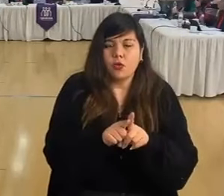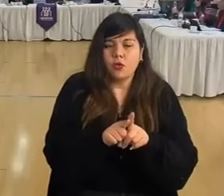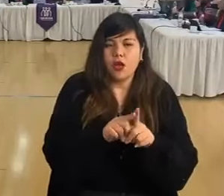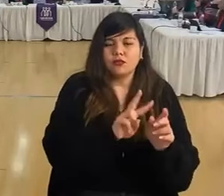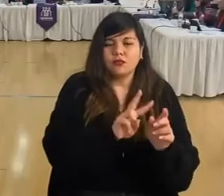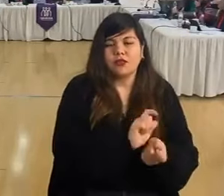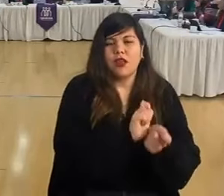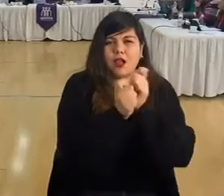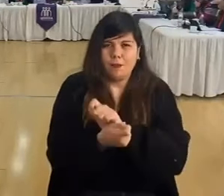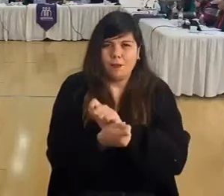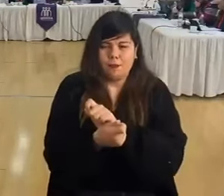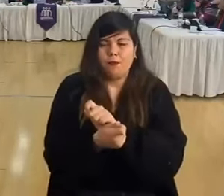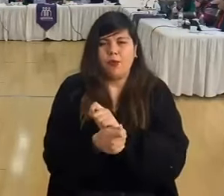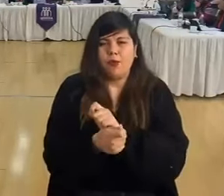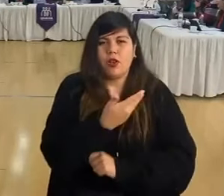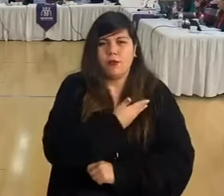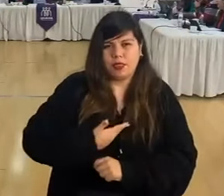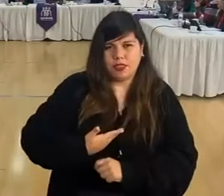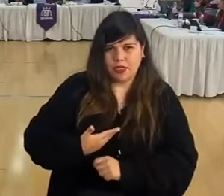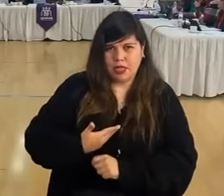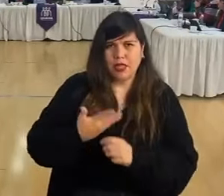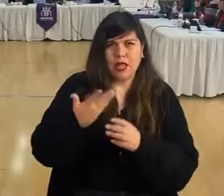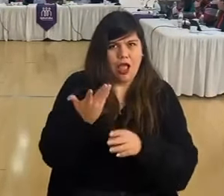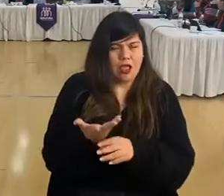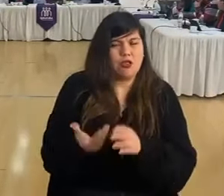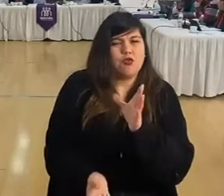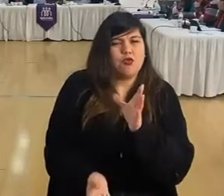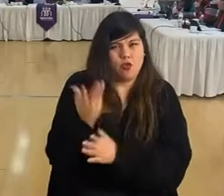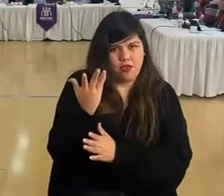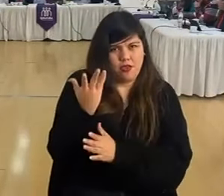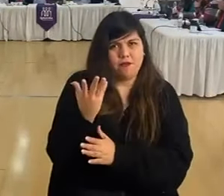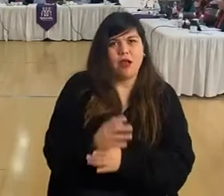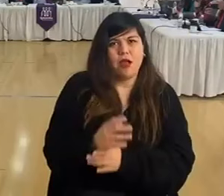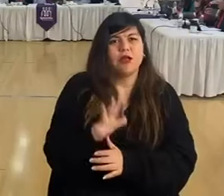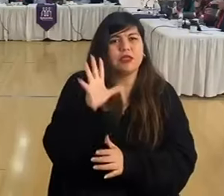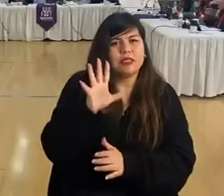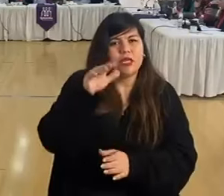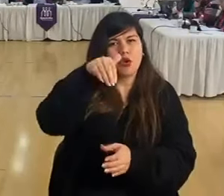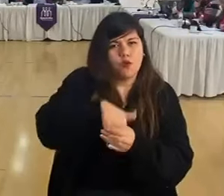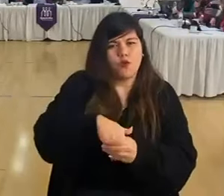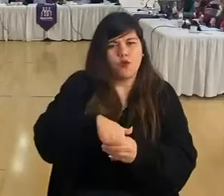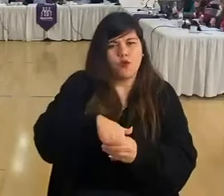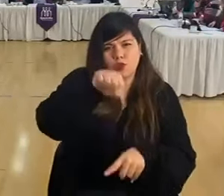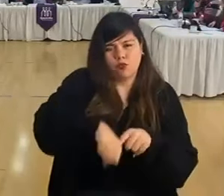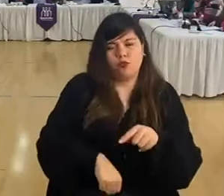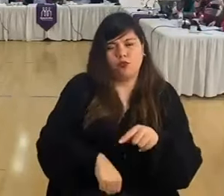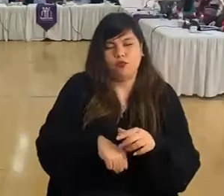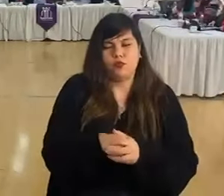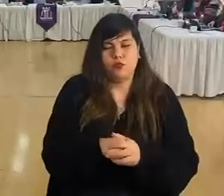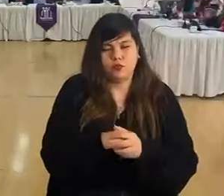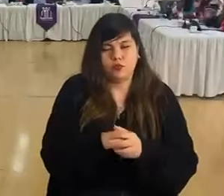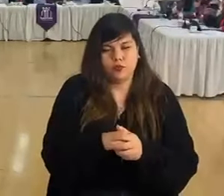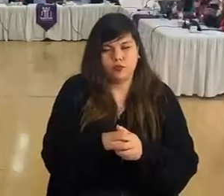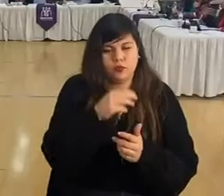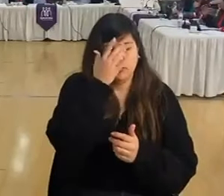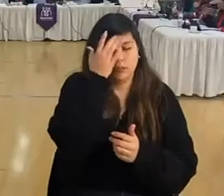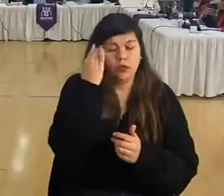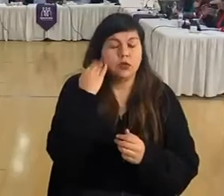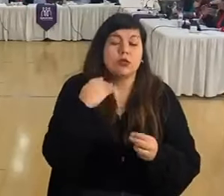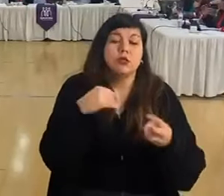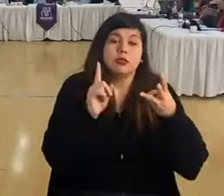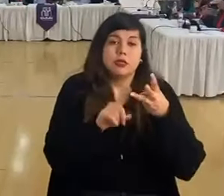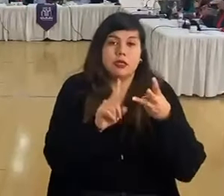la presidenta de la Comisión de Hacienda y tenemos nueva presidenta por cinco votos a favor. En